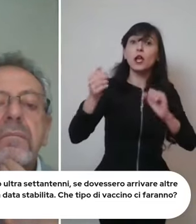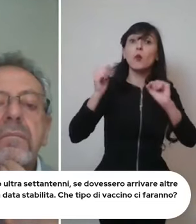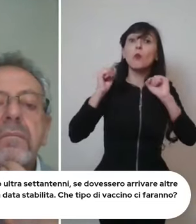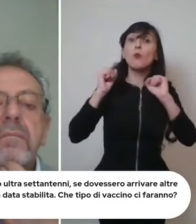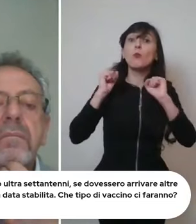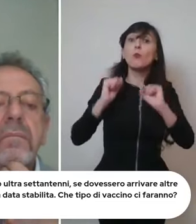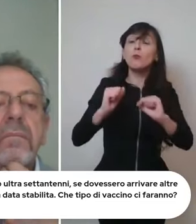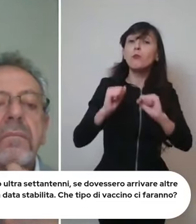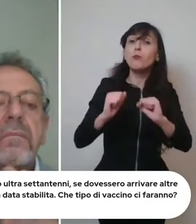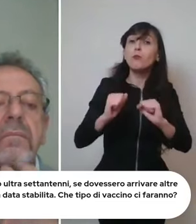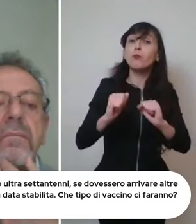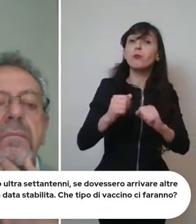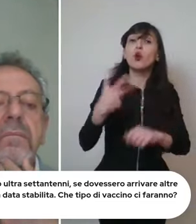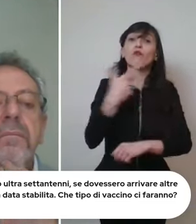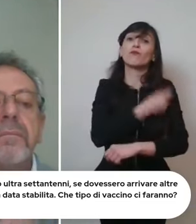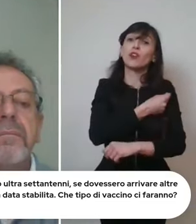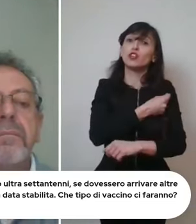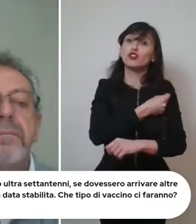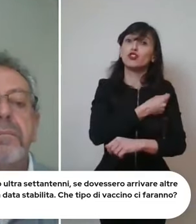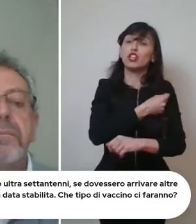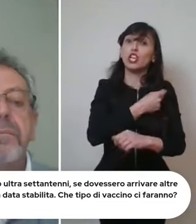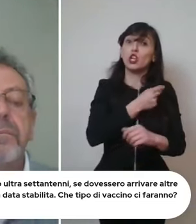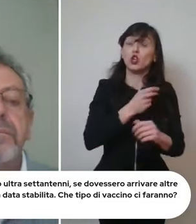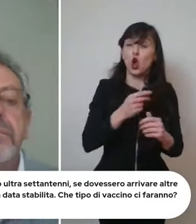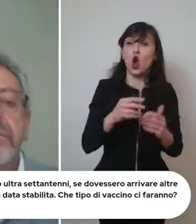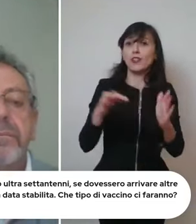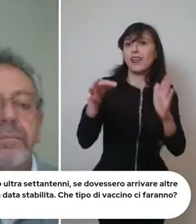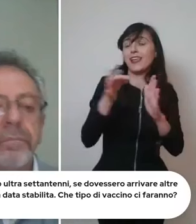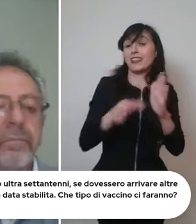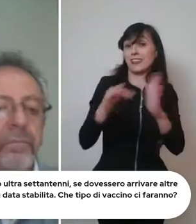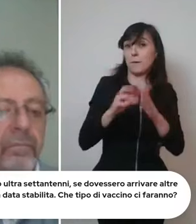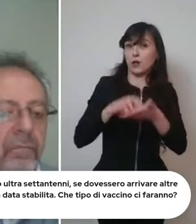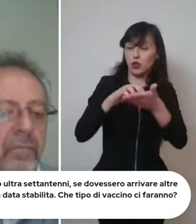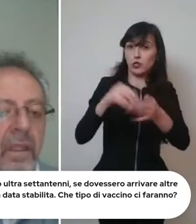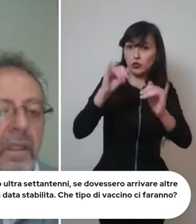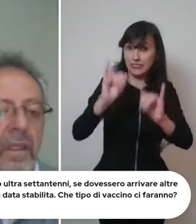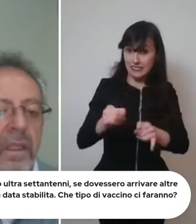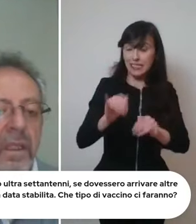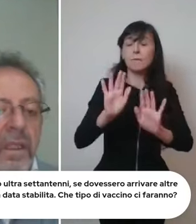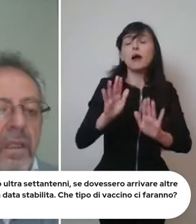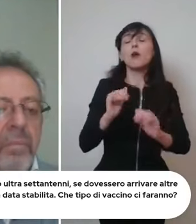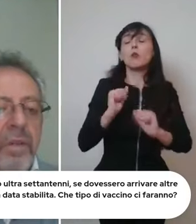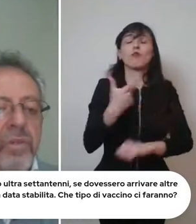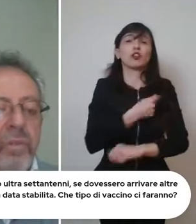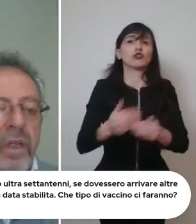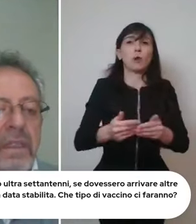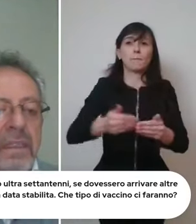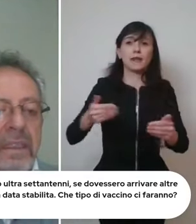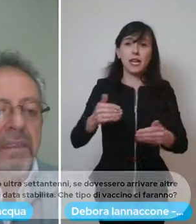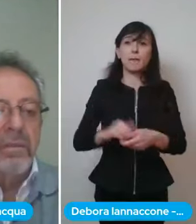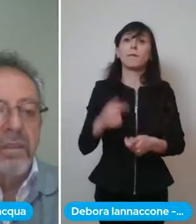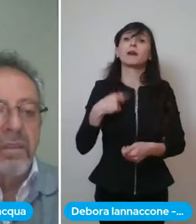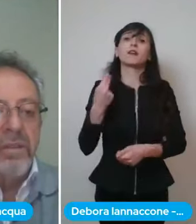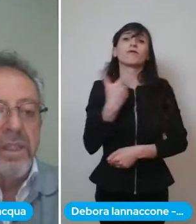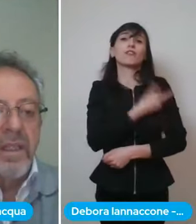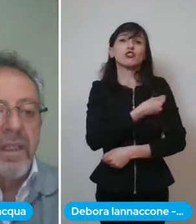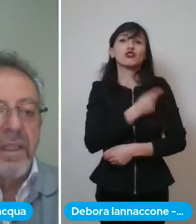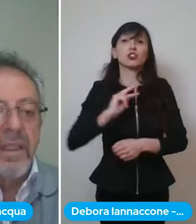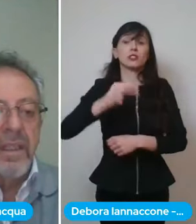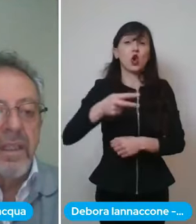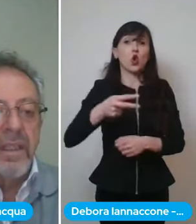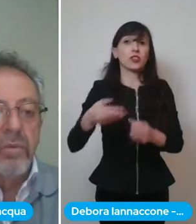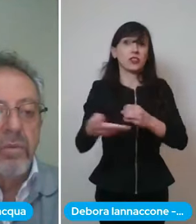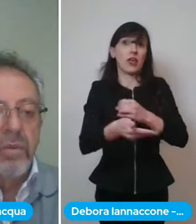che tipo di vaccino ci faranno e la seconda dose mi capita a luglio presumo che sia la seconda dose